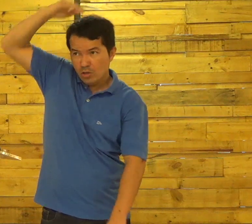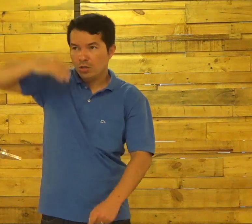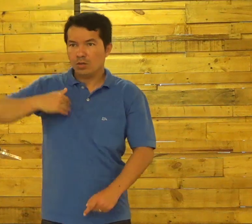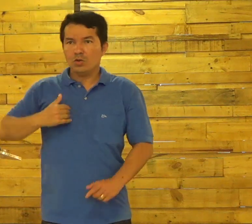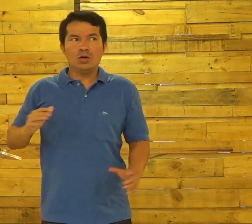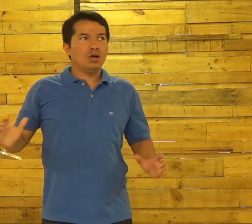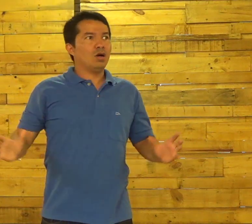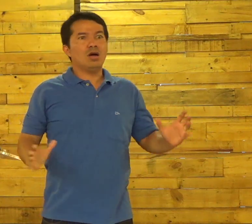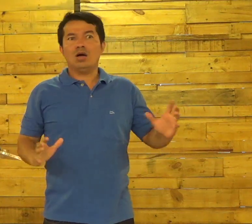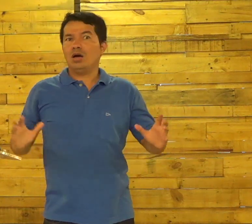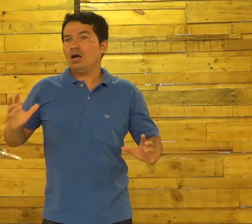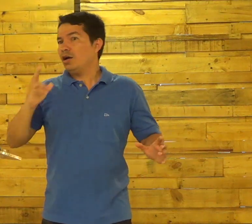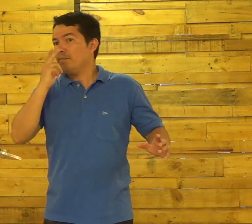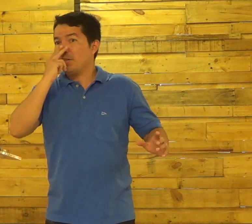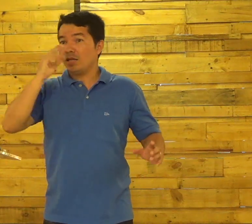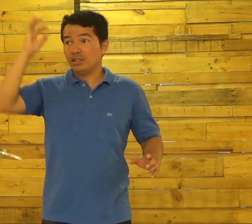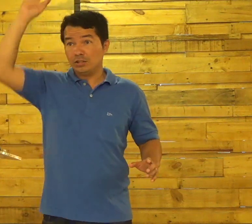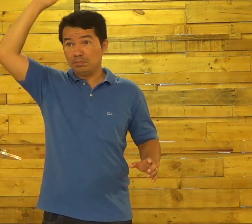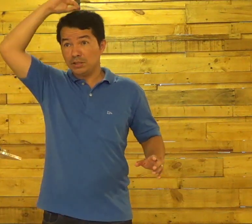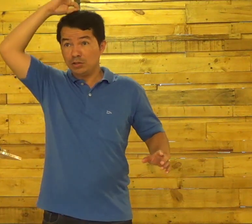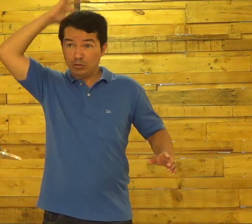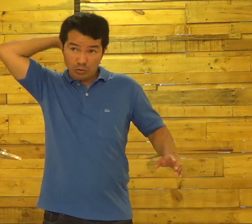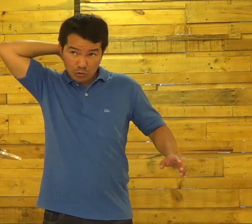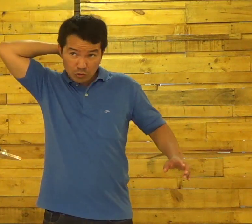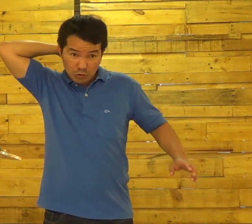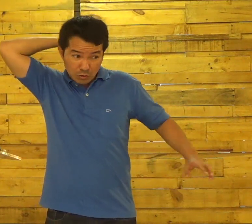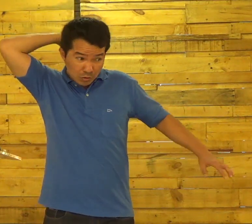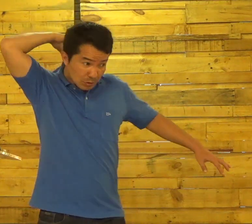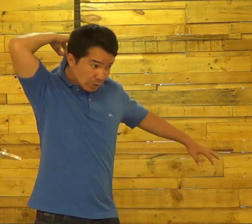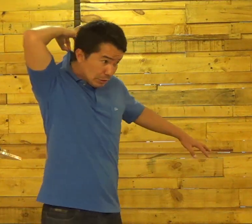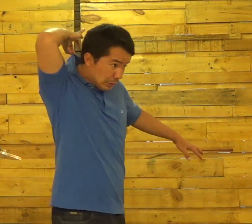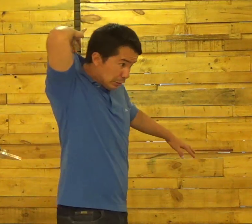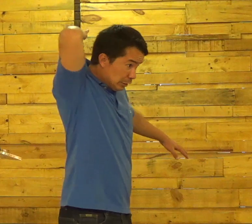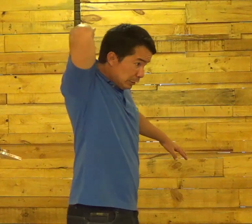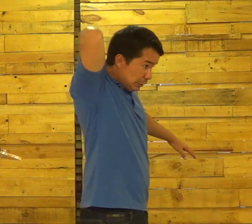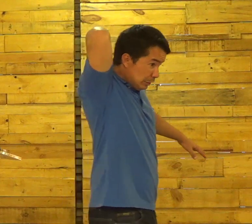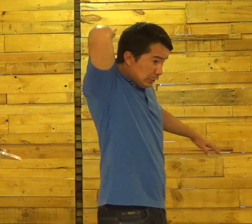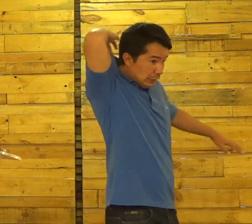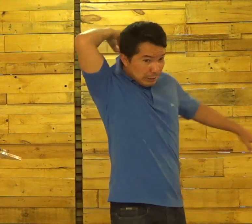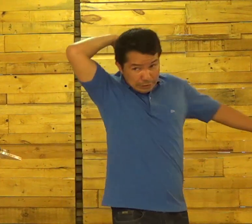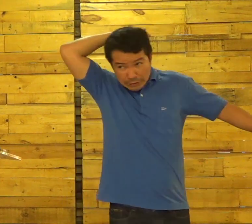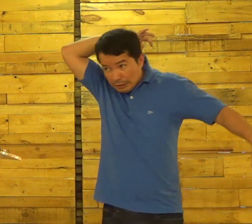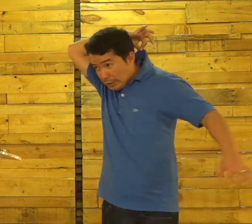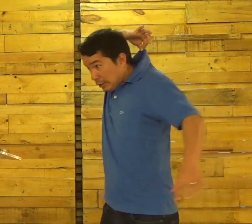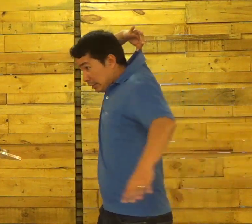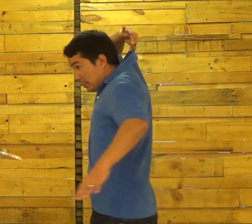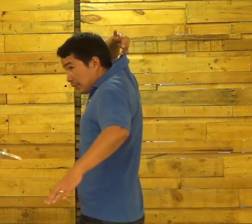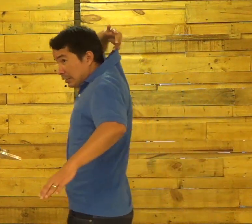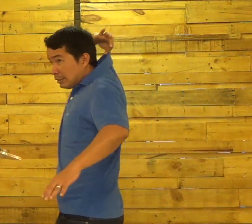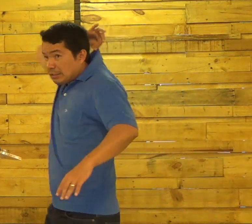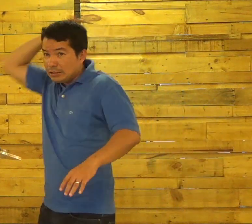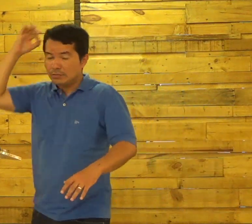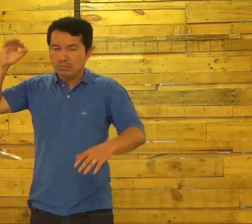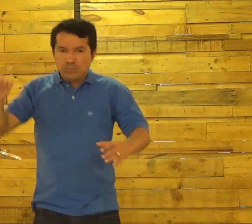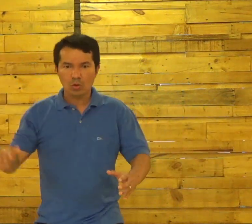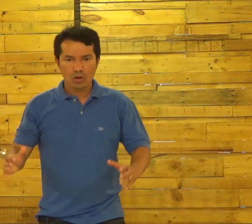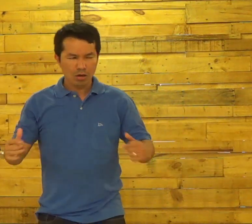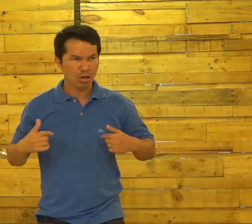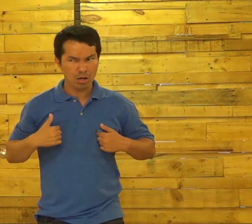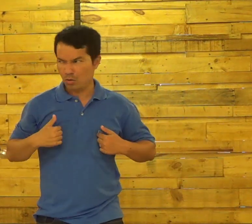E Ele mesmo Tomar conta De mim E o Espírito Santo Me guia E me leva Para onde Ele quer